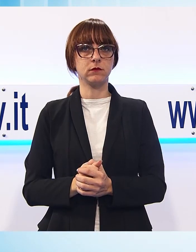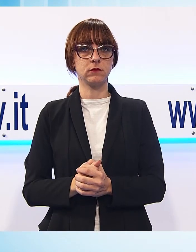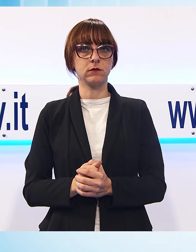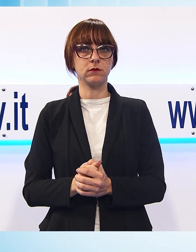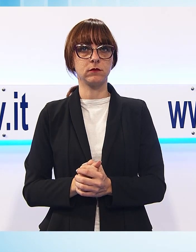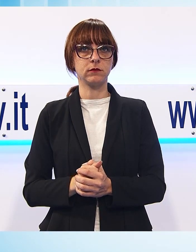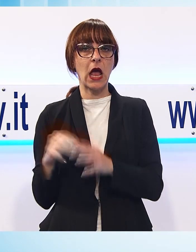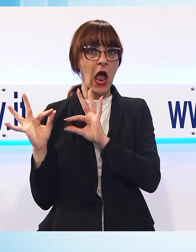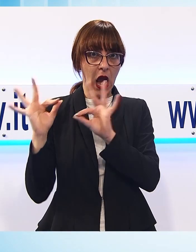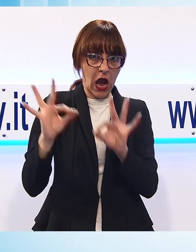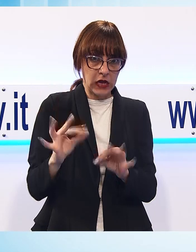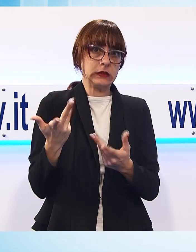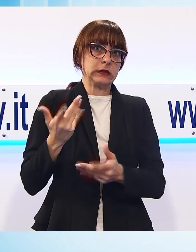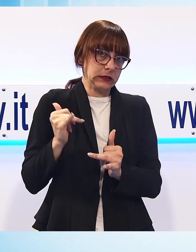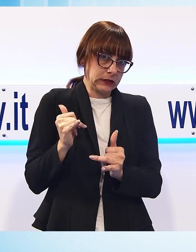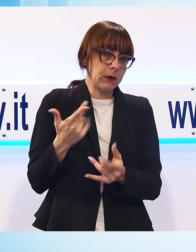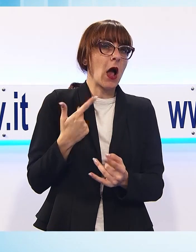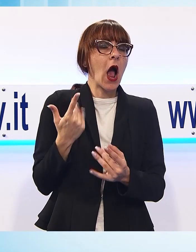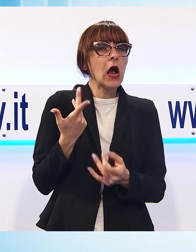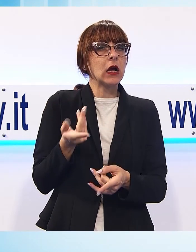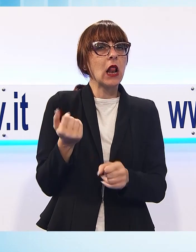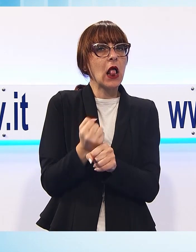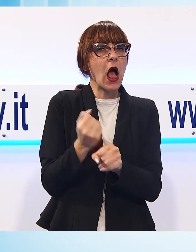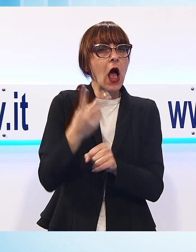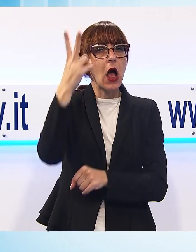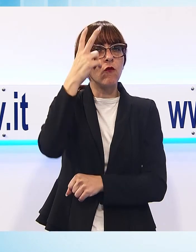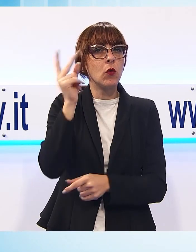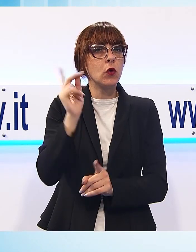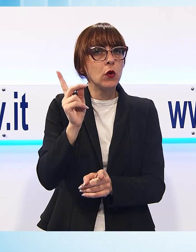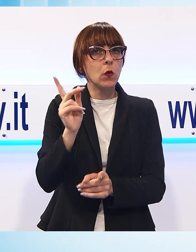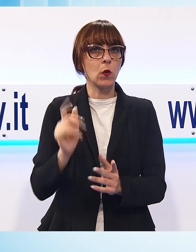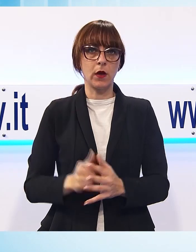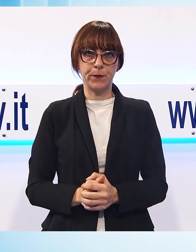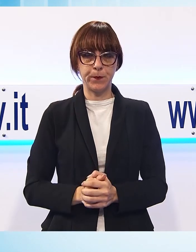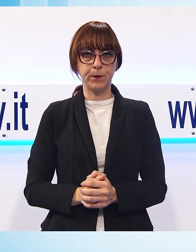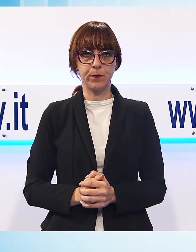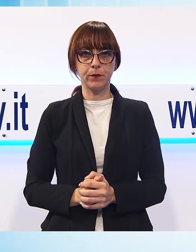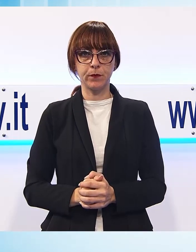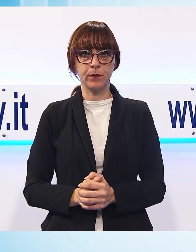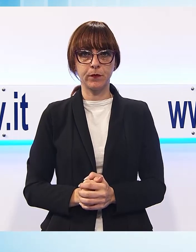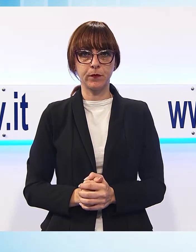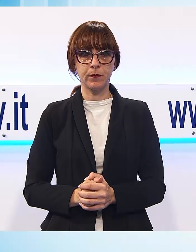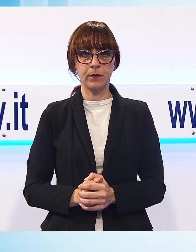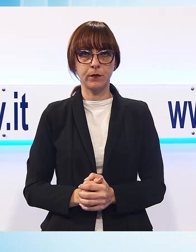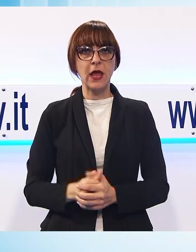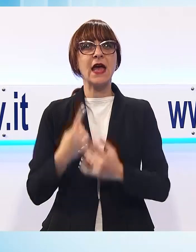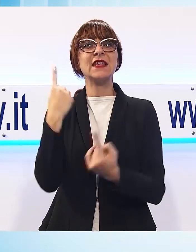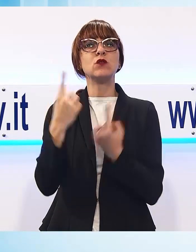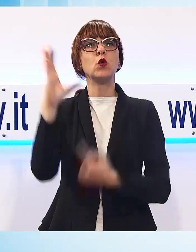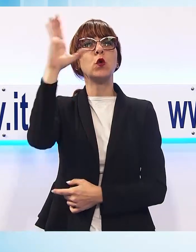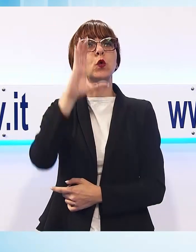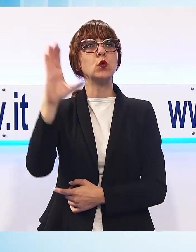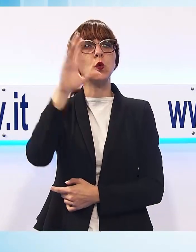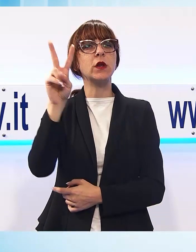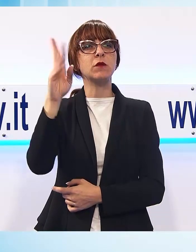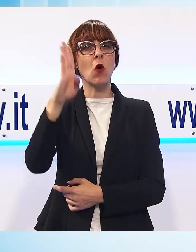di arrivi, ma anche di lavoro nero. Lo sentiamo Silvia Antoniolo. Lo stato di salute del turismo non si misura